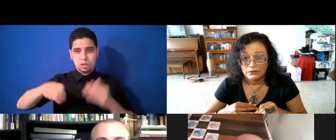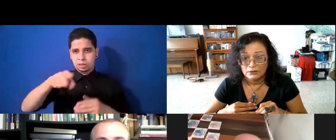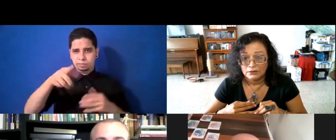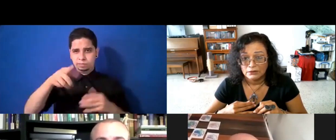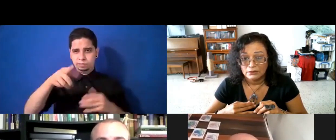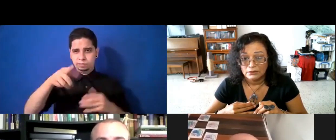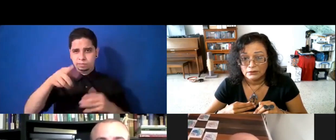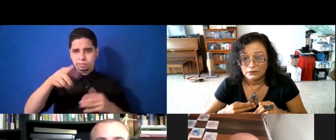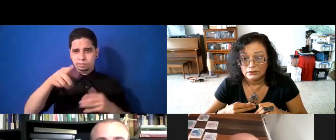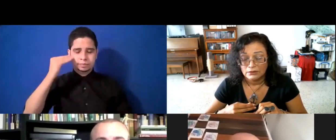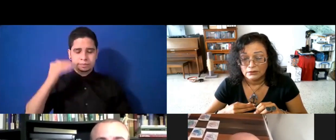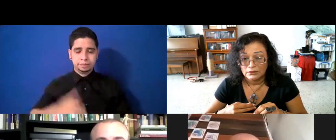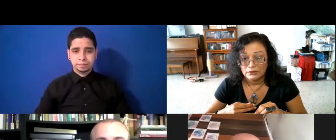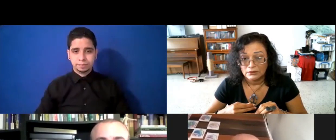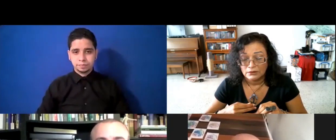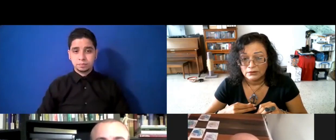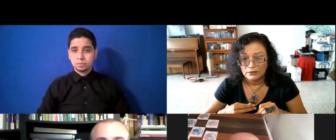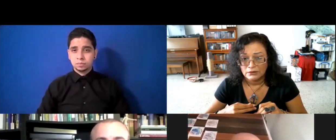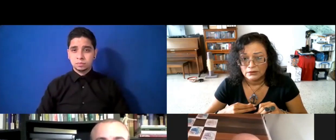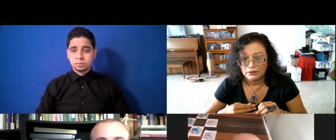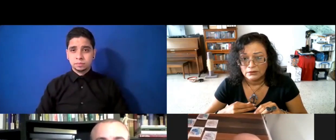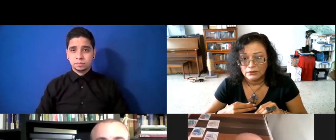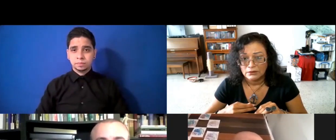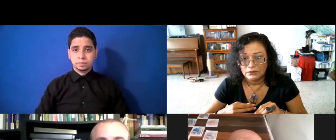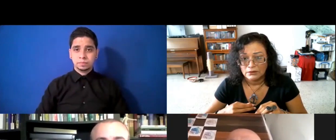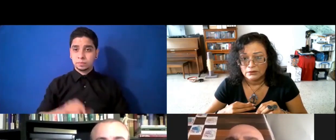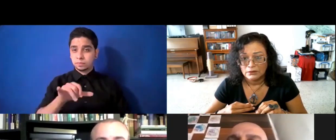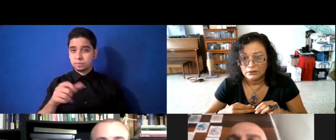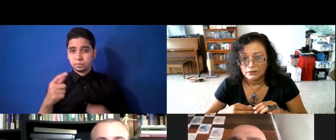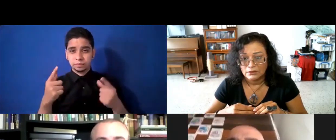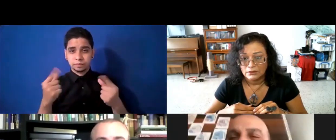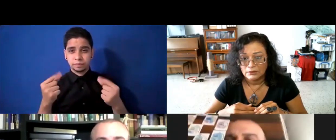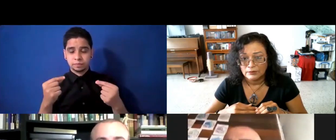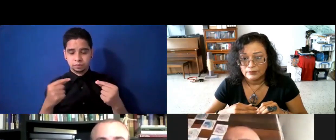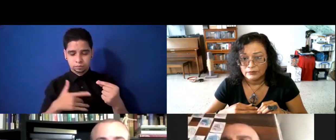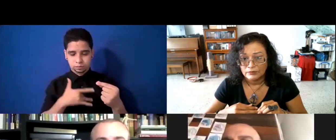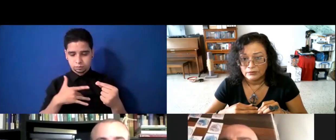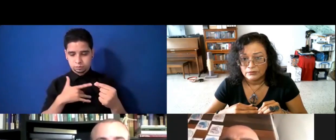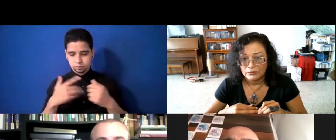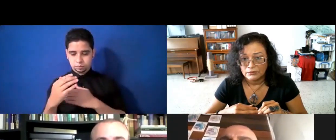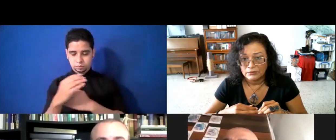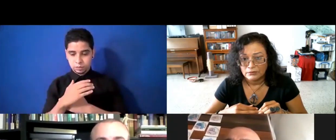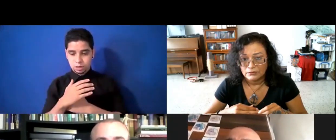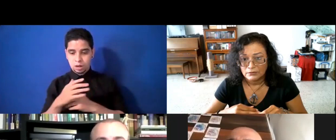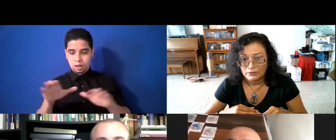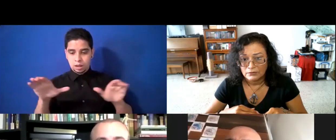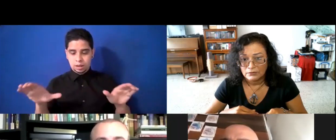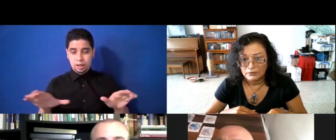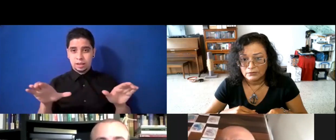eso pues nos obligó a que comenzáramos y que nos moviéramos muy rápido hacia las plataformas de delivery.